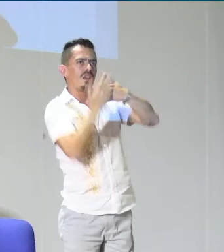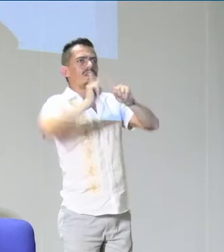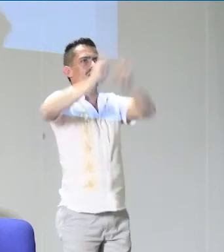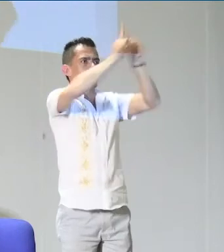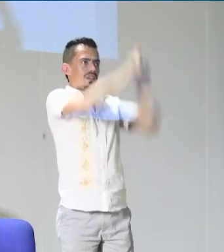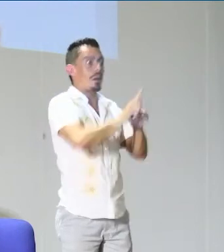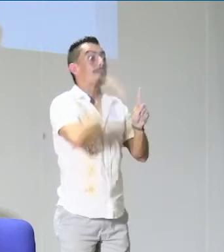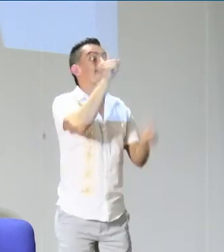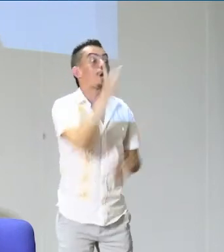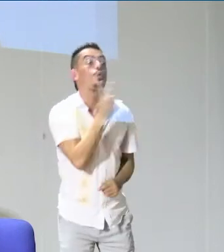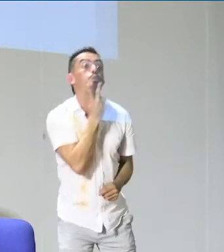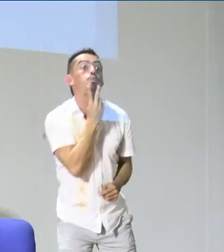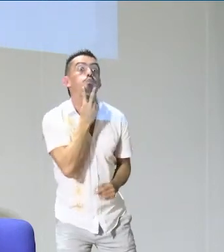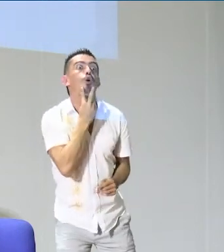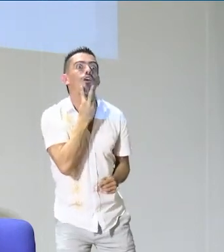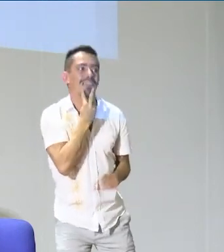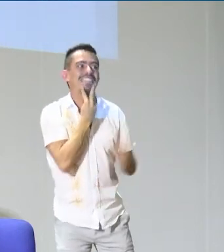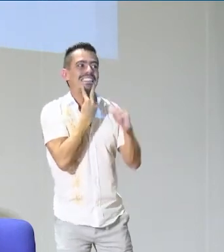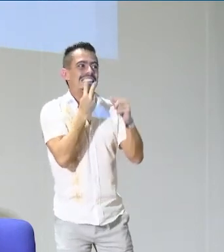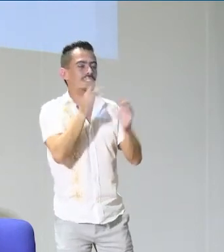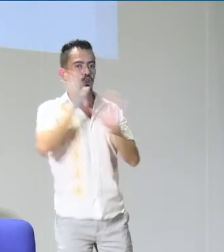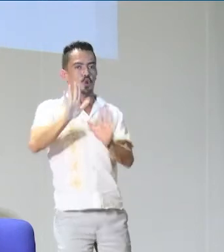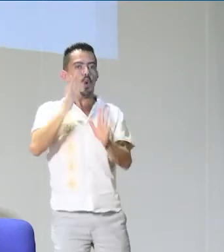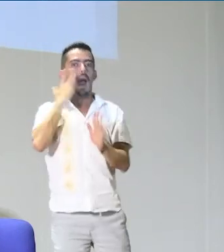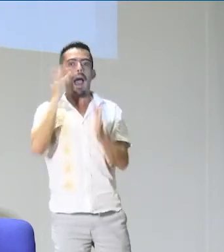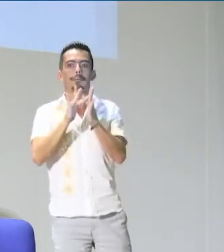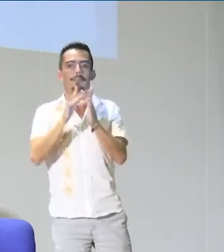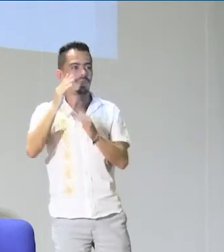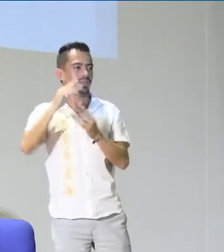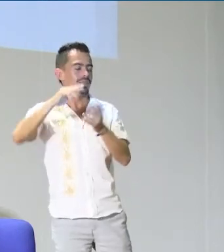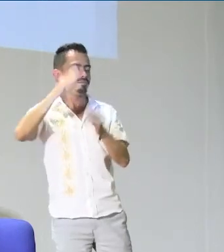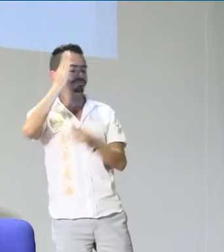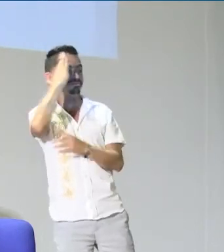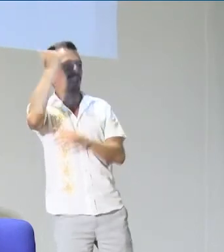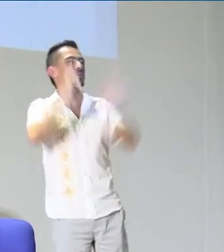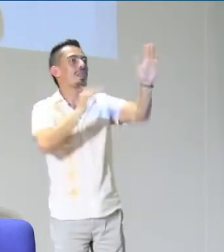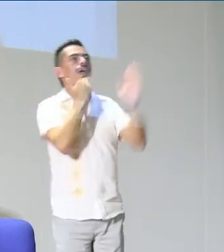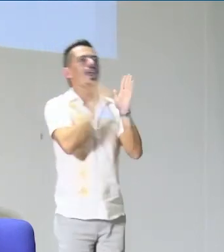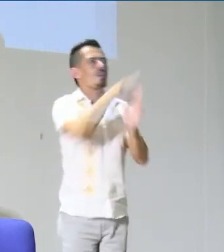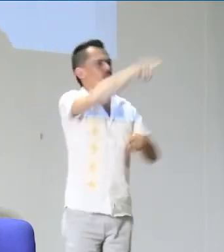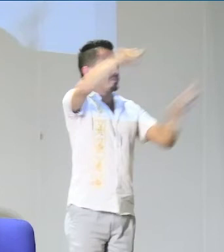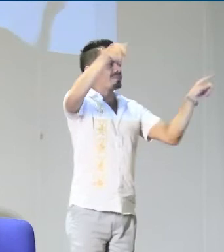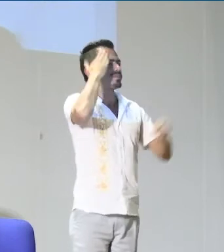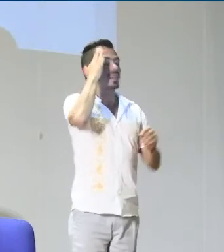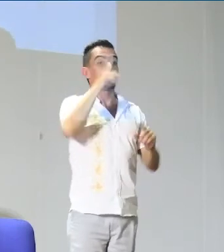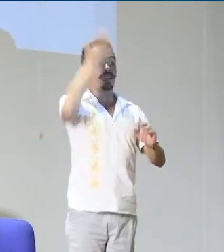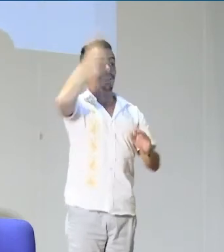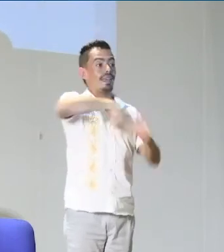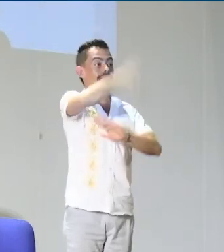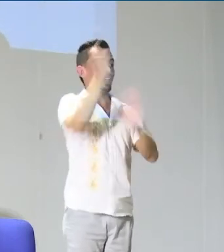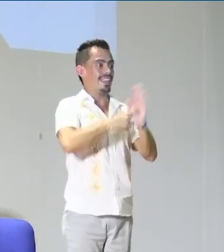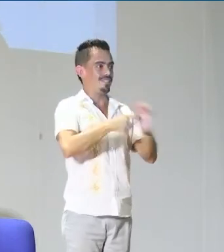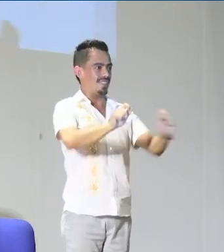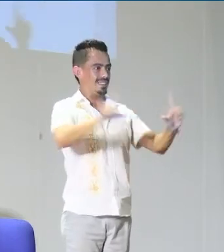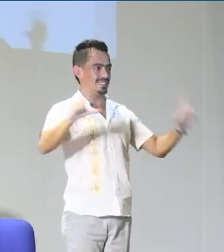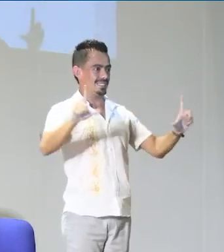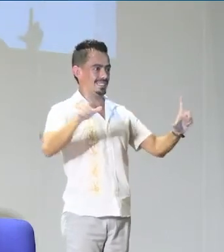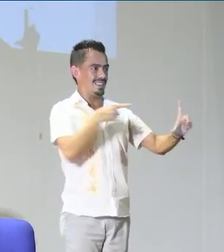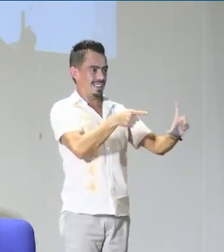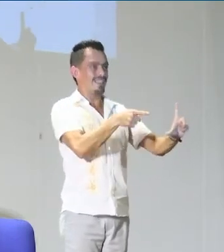hacerles aclarar que hay variaciones de lectales en el país, ¿sí? Y claramente hay que enseñar vocabulario. Como ustedes saben,